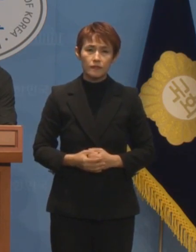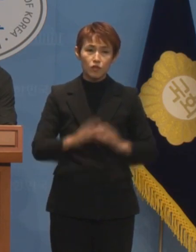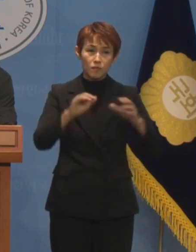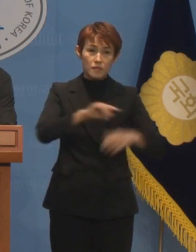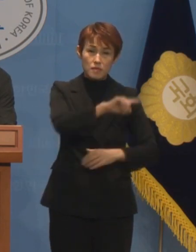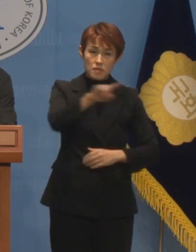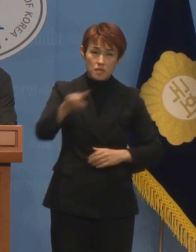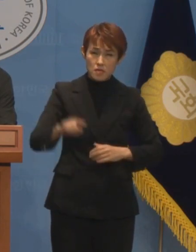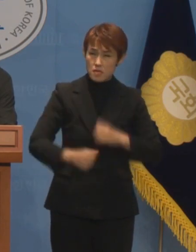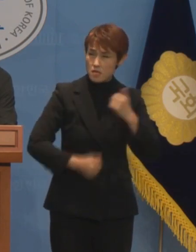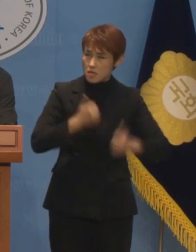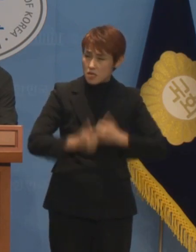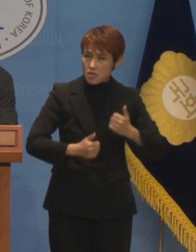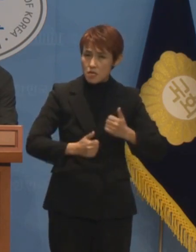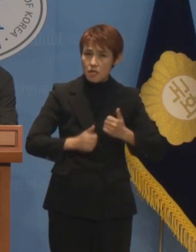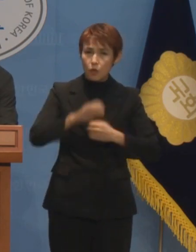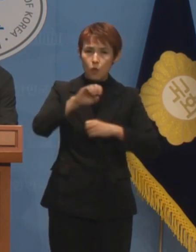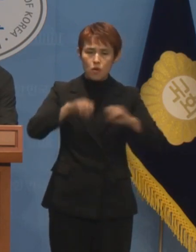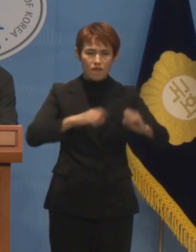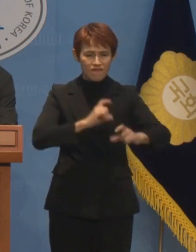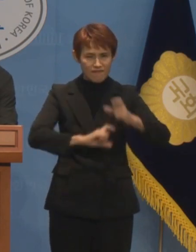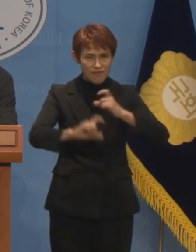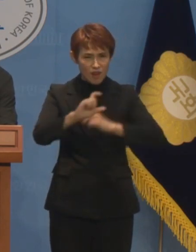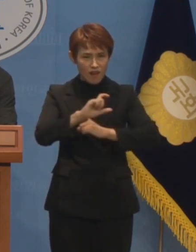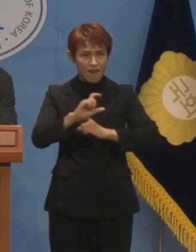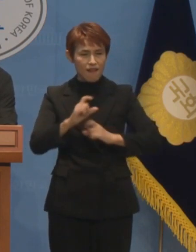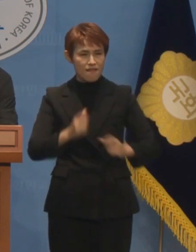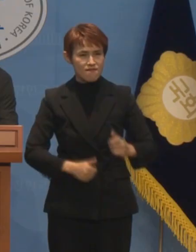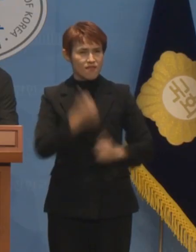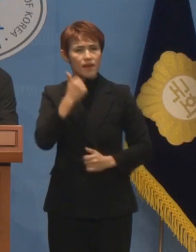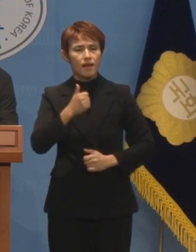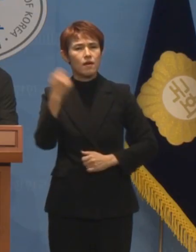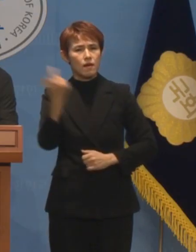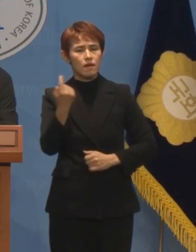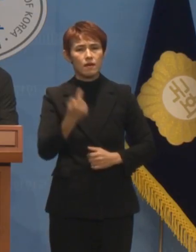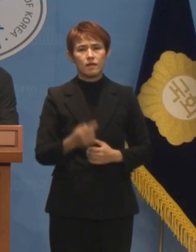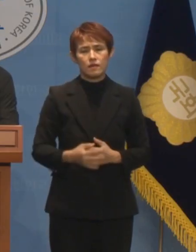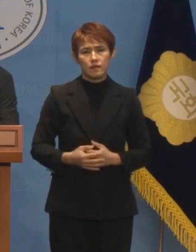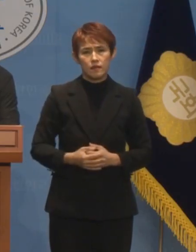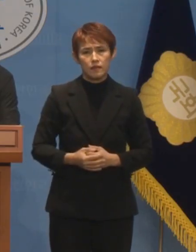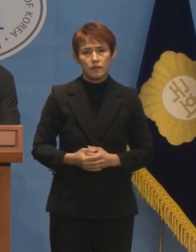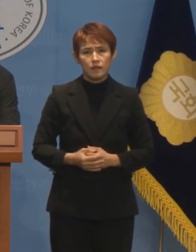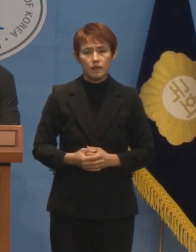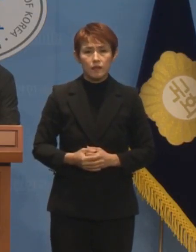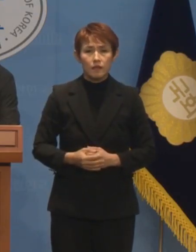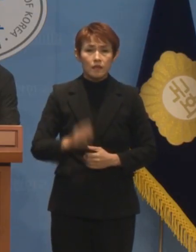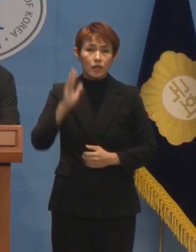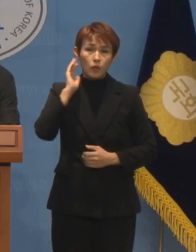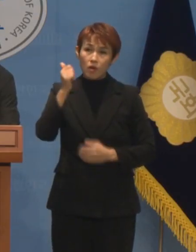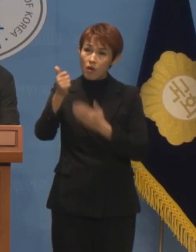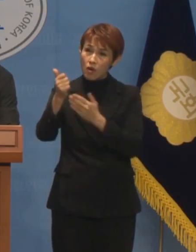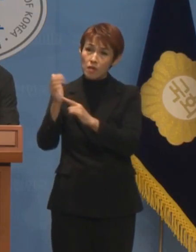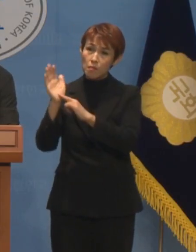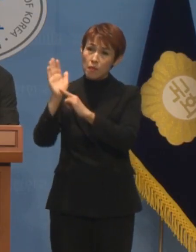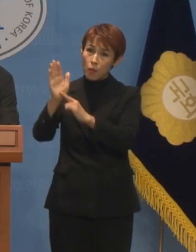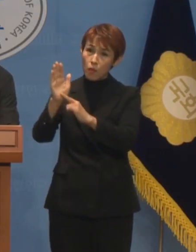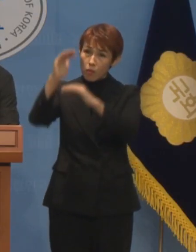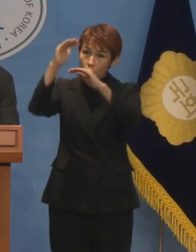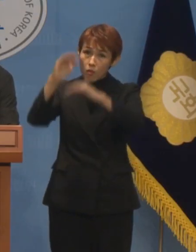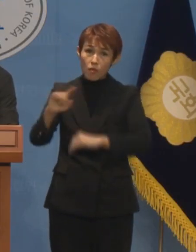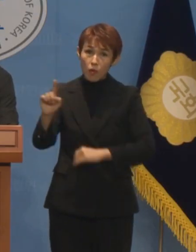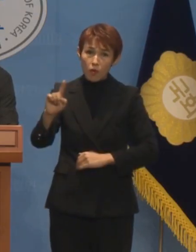민심에 기름만 더 확 끼얹는 꼴이 될 것입니다. 대통령이 밝혀야 할 것은